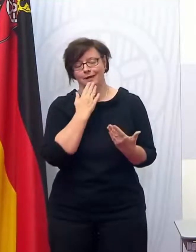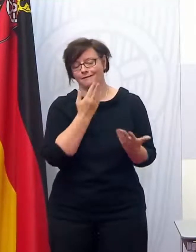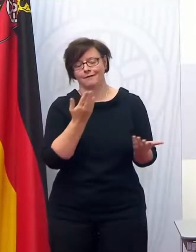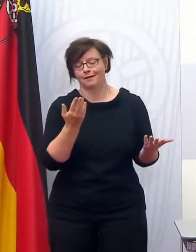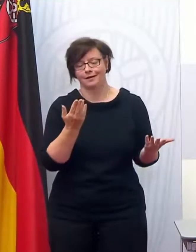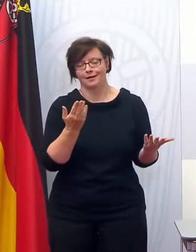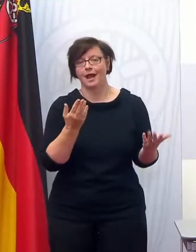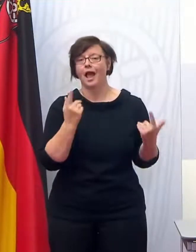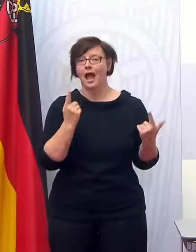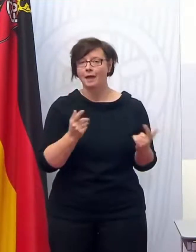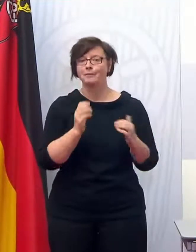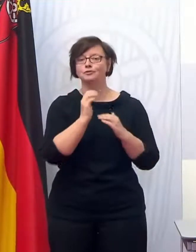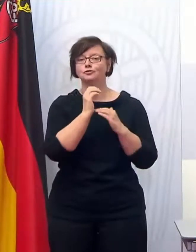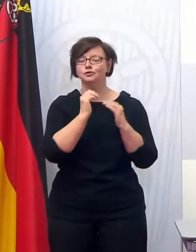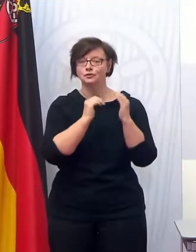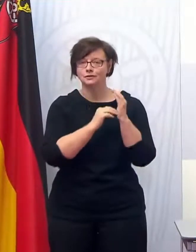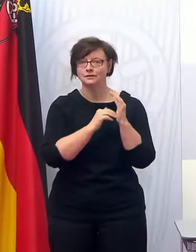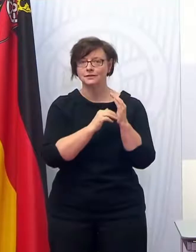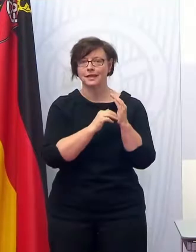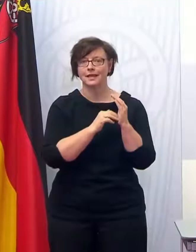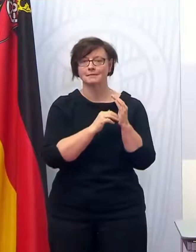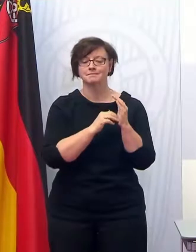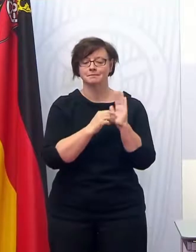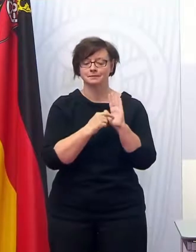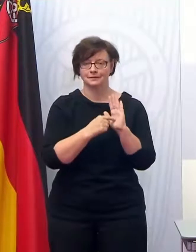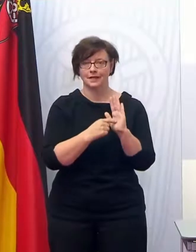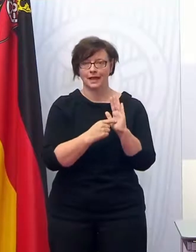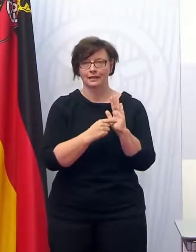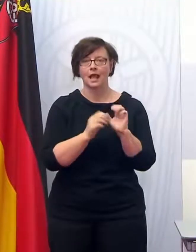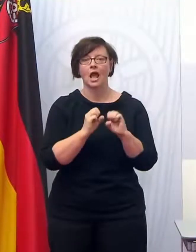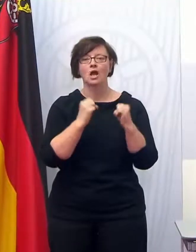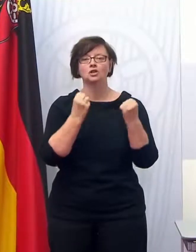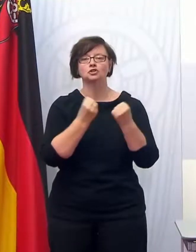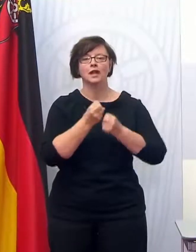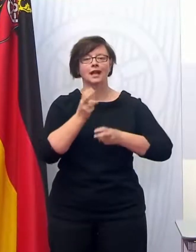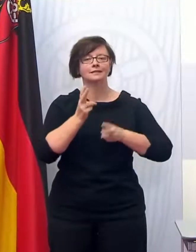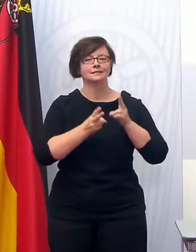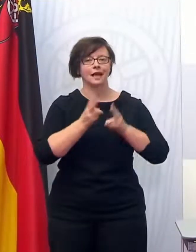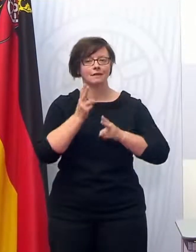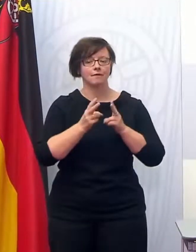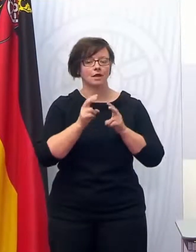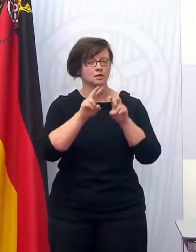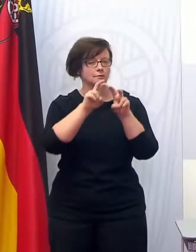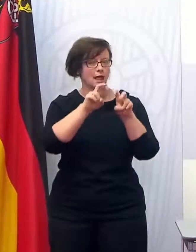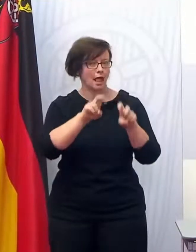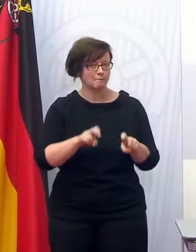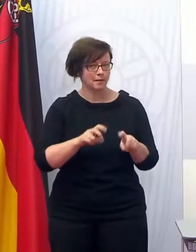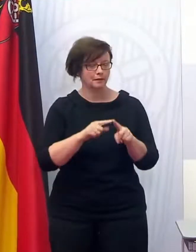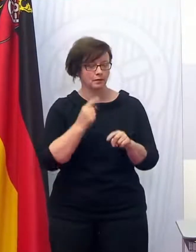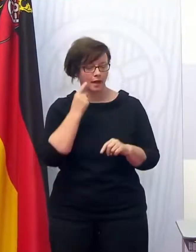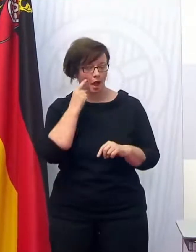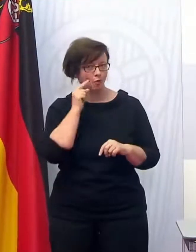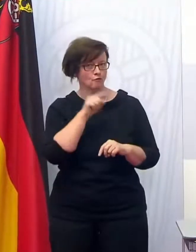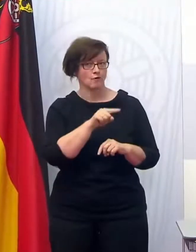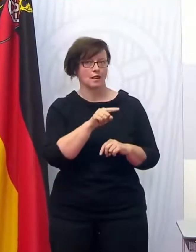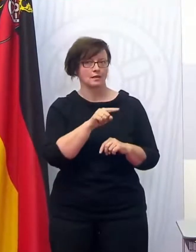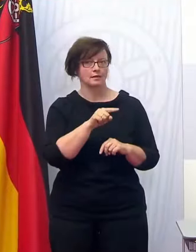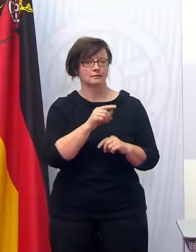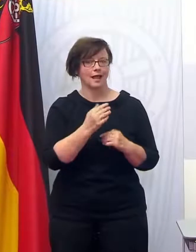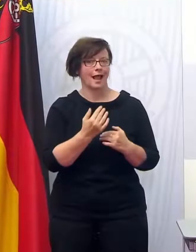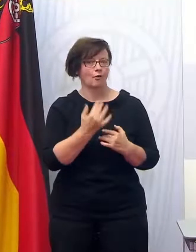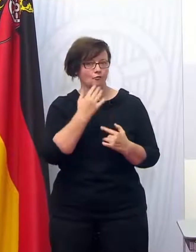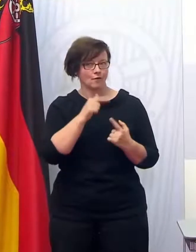Sie sehen aber an dem System, das die Staatsanwaltschaften ermitteln und dass die Leute auffallen, dass das System der Überprüfung und der